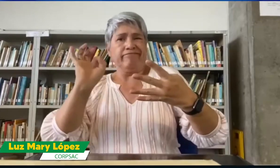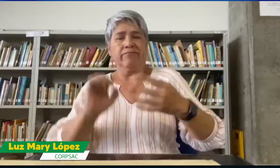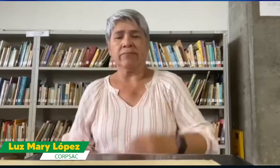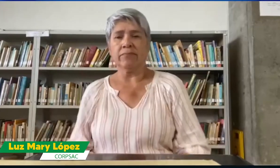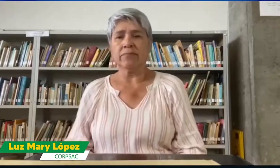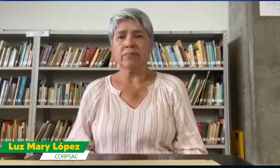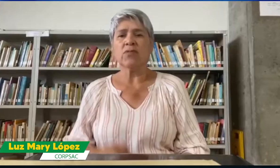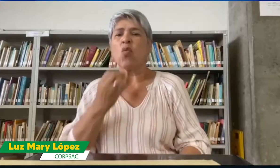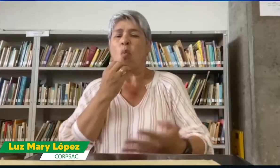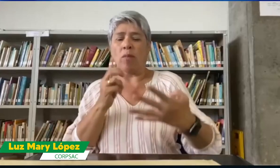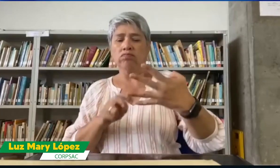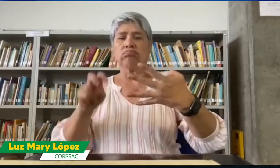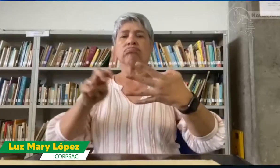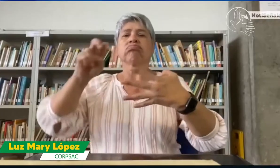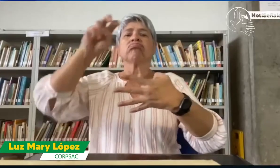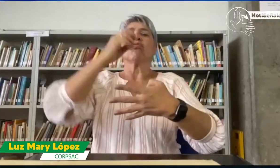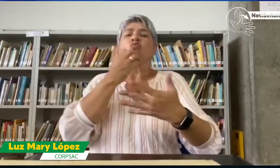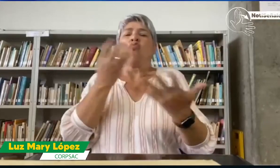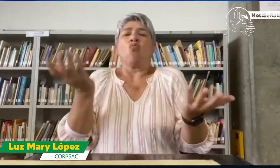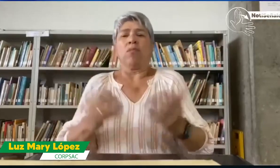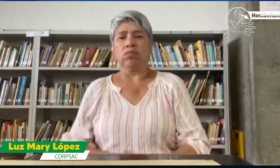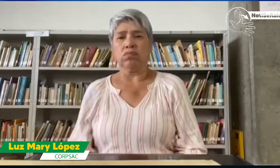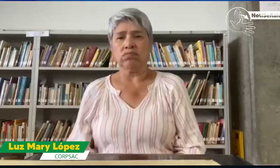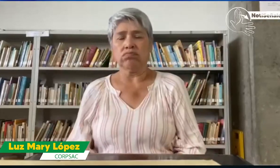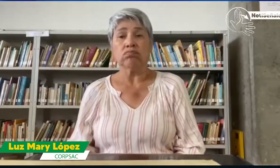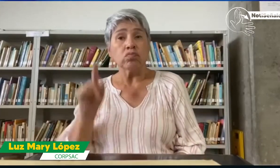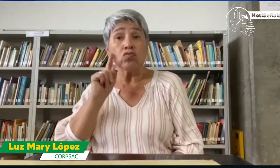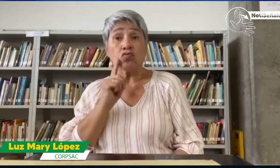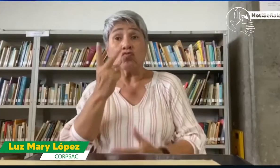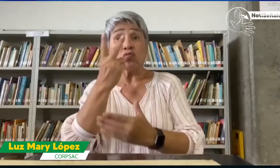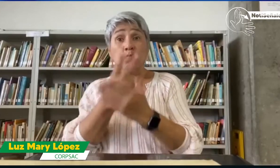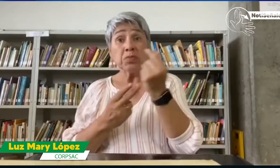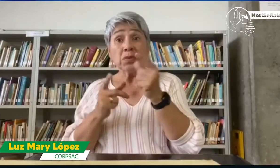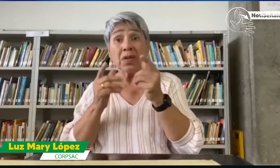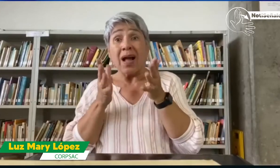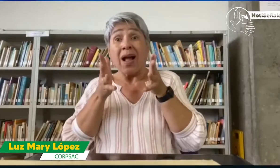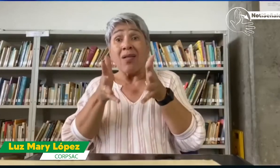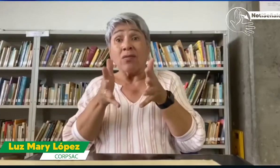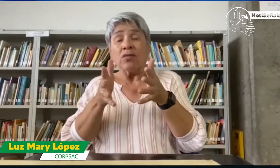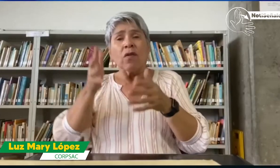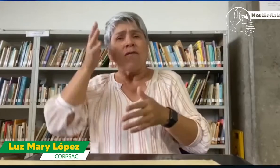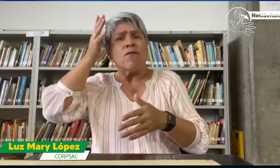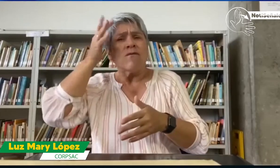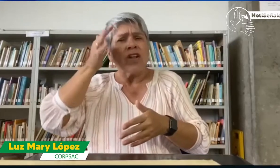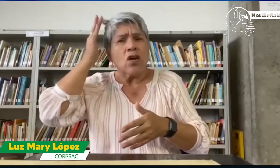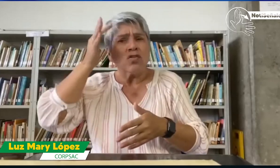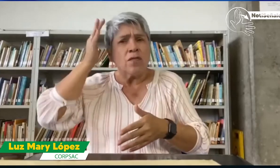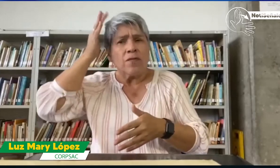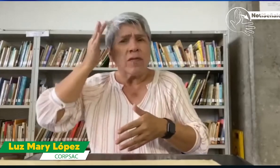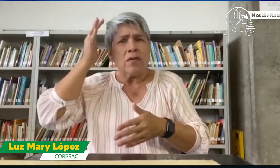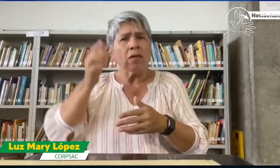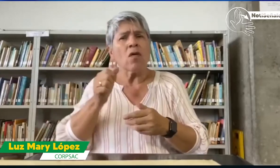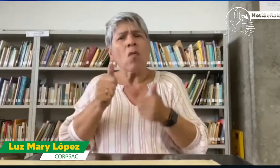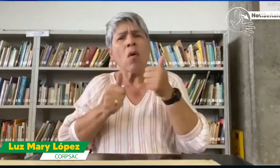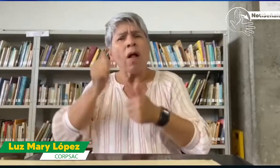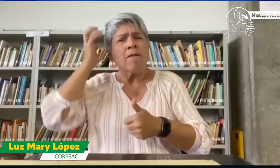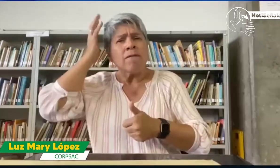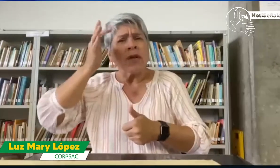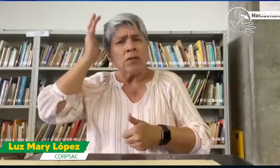pues en la educación superior pues está ahí, en término medio, cómo podemos garantizar la transición educativa de las personas sordas.